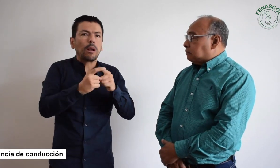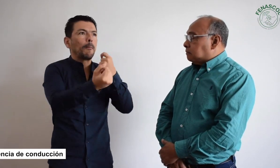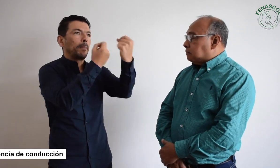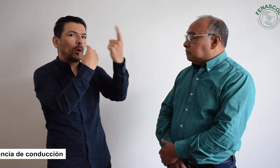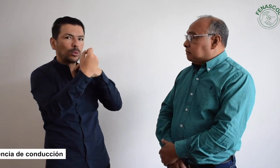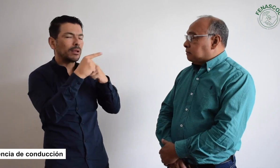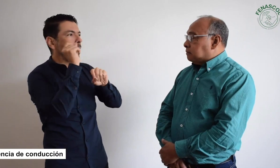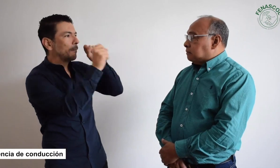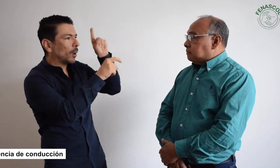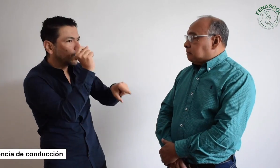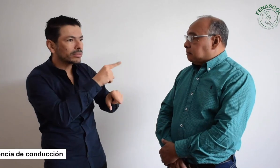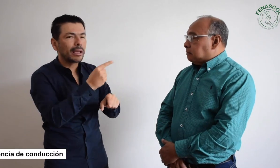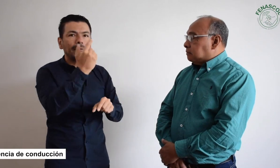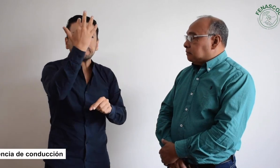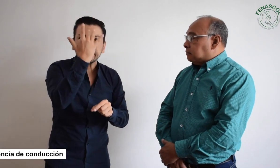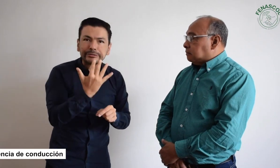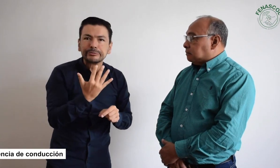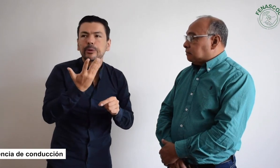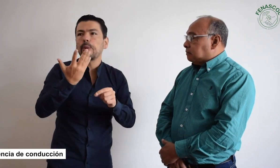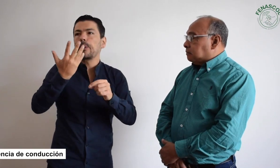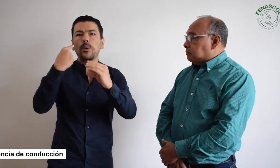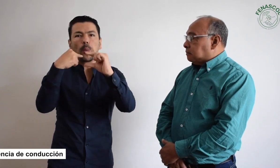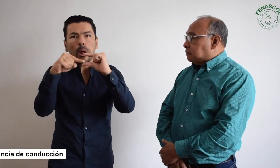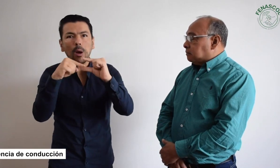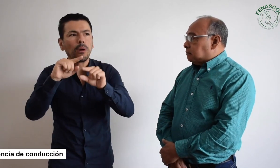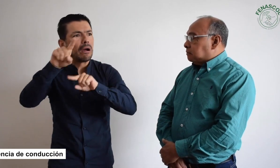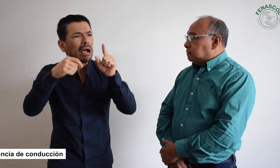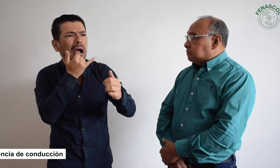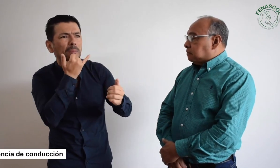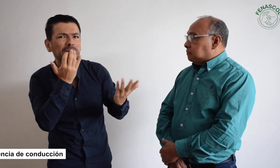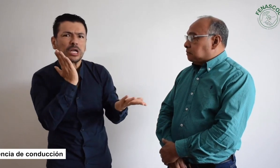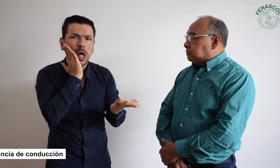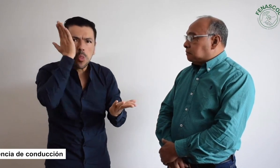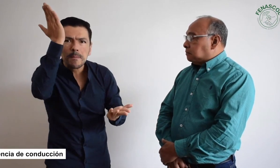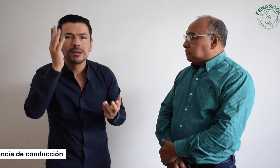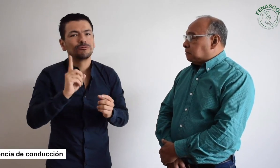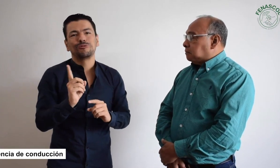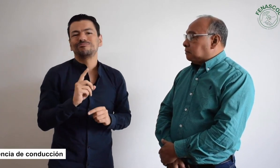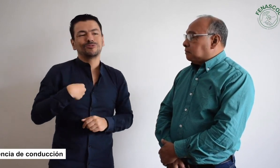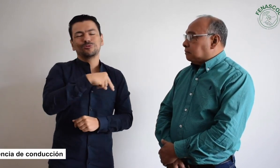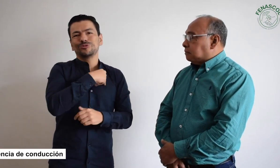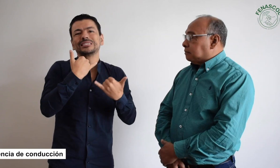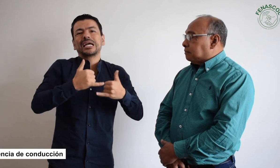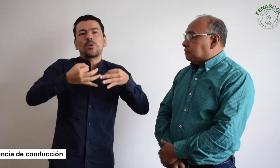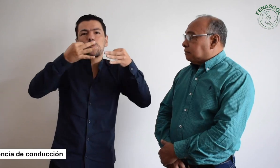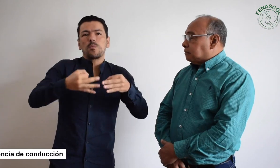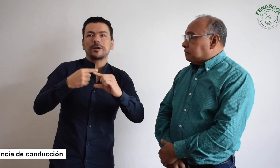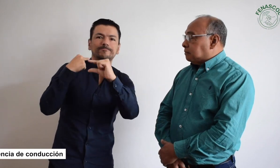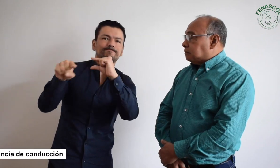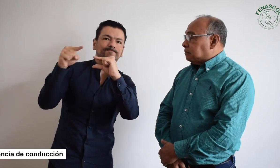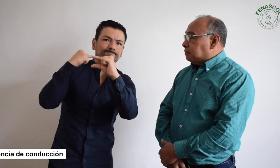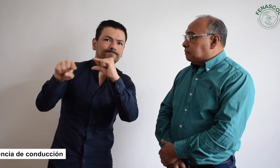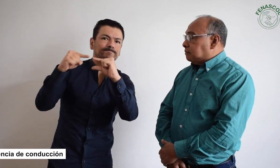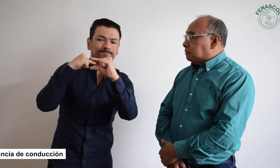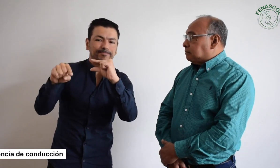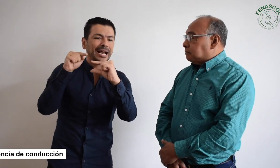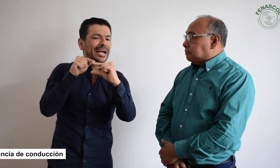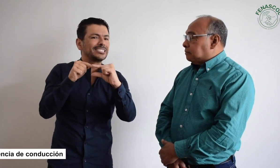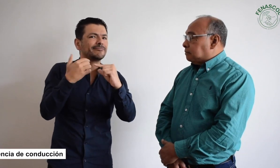Paro hemos recibido las diferentes preguntas, consultas o por las redes sociales y demás, algunos comentarios